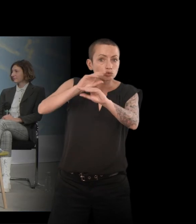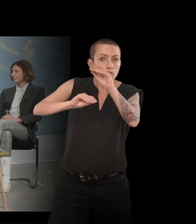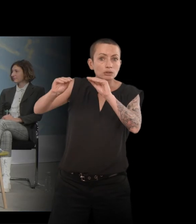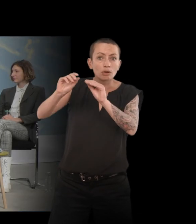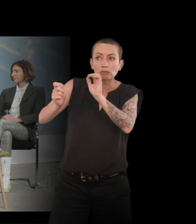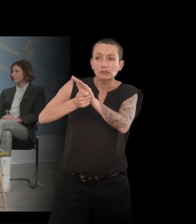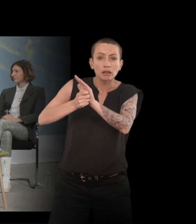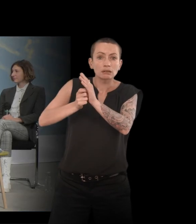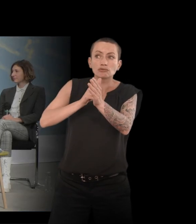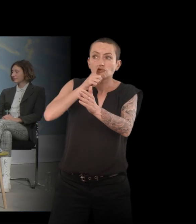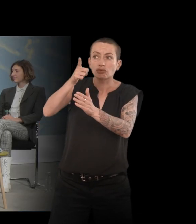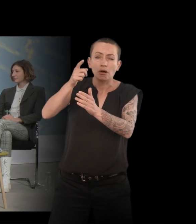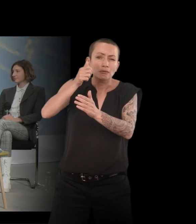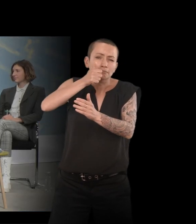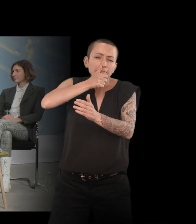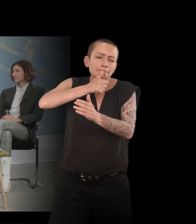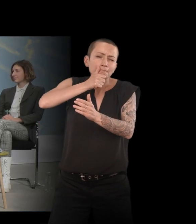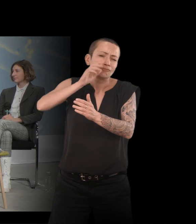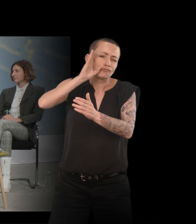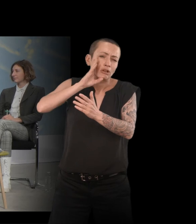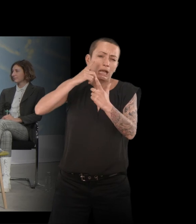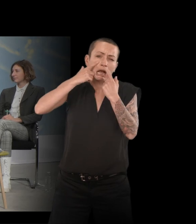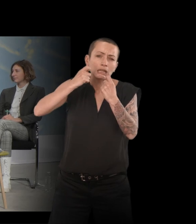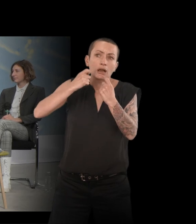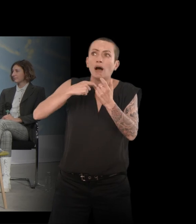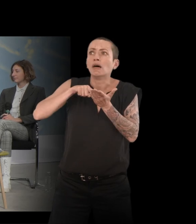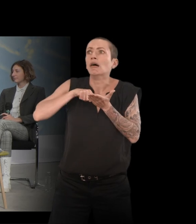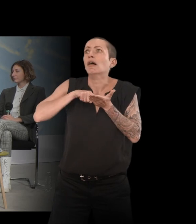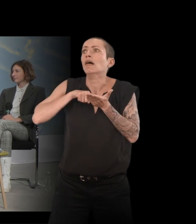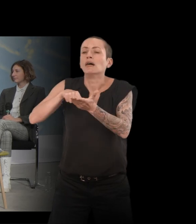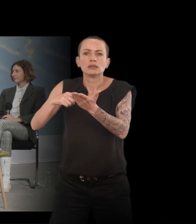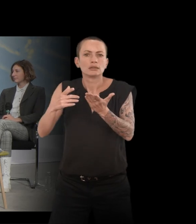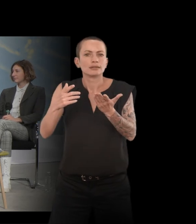-là, aurait été particulièrement patient, attentif, etc. Et tout est un peu comme ça,